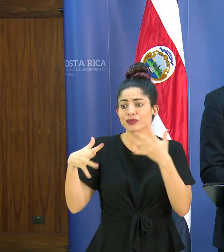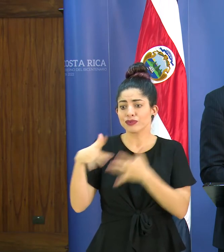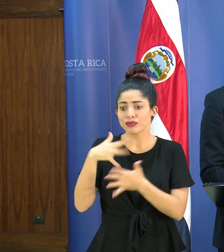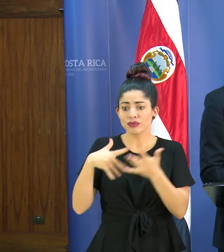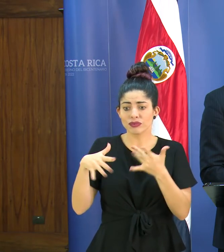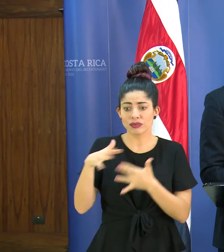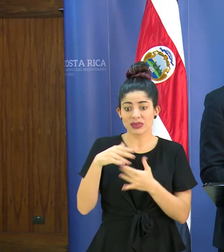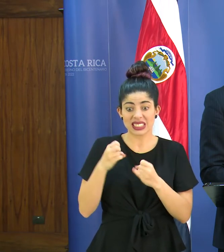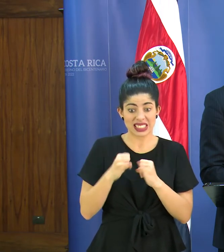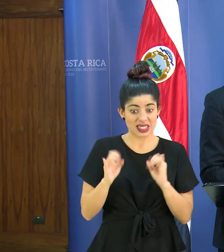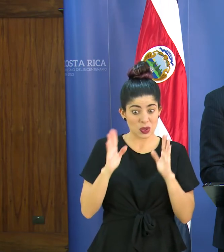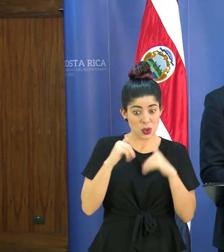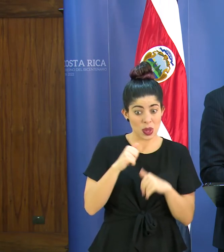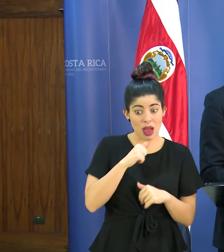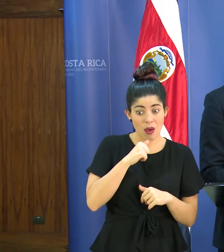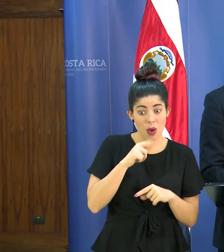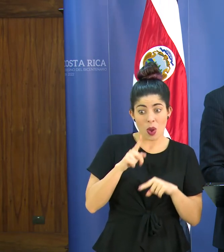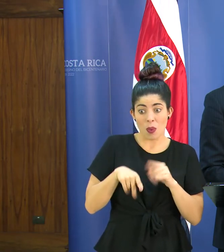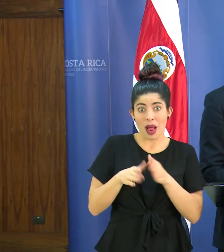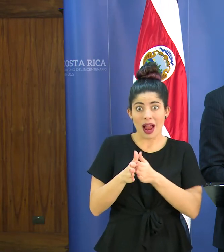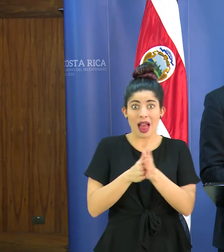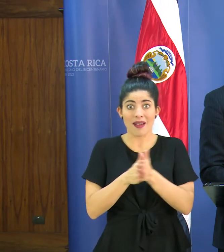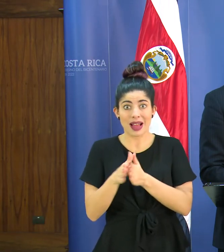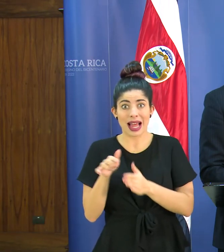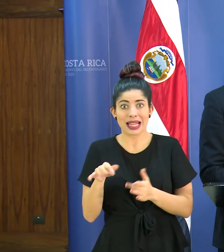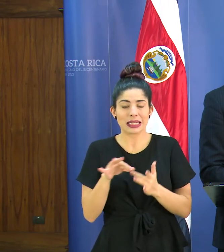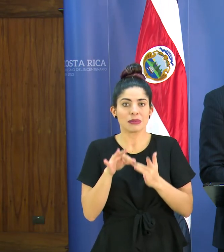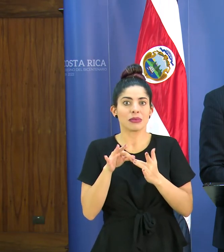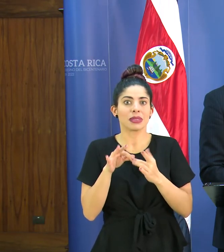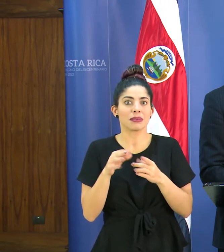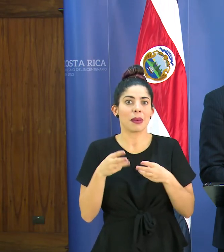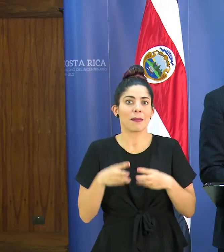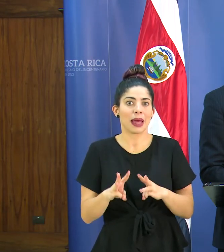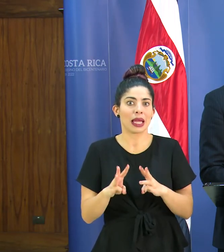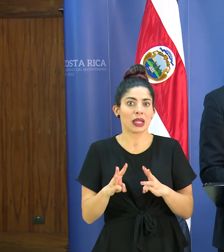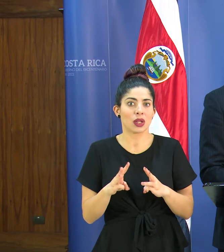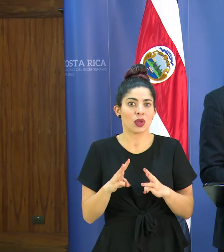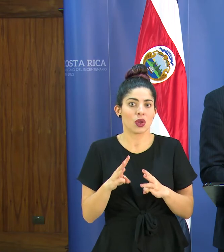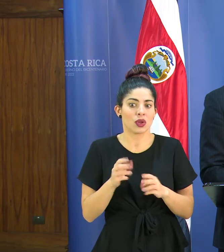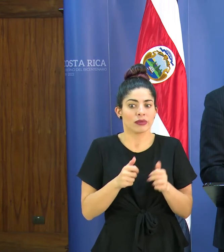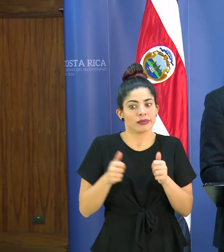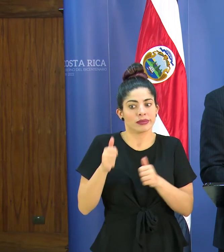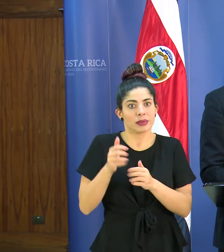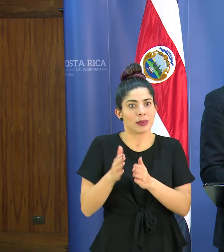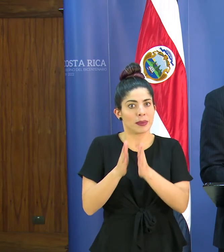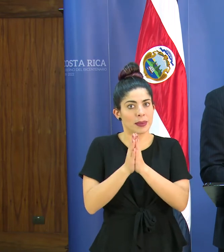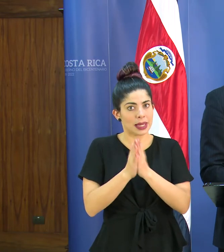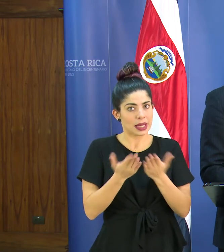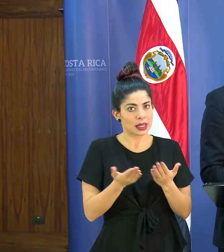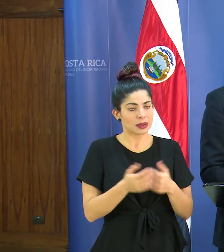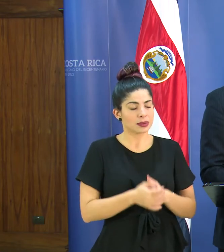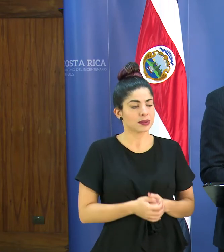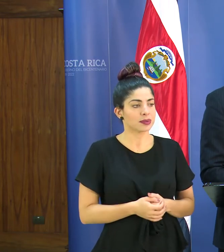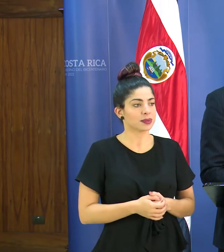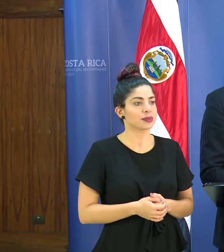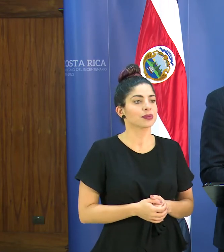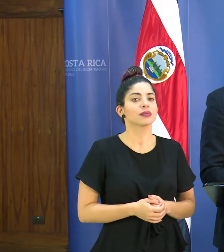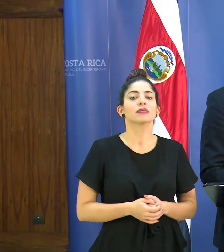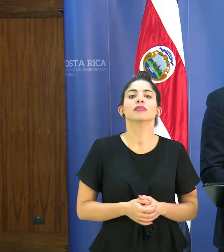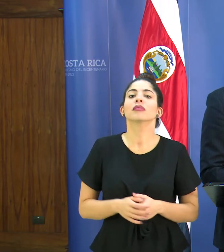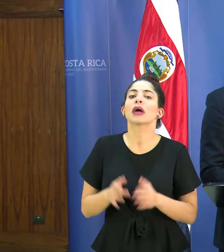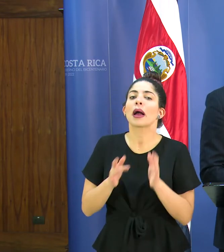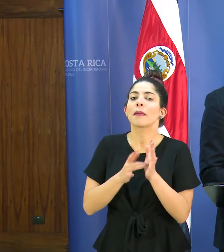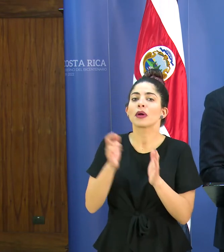sin el suministro sin poderse lavar las manos que es la primera medida que están llamando las autoridades sanitarias si